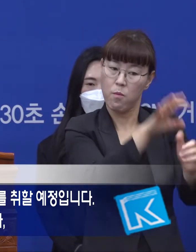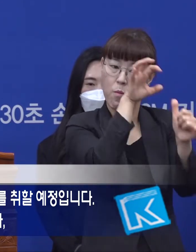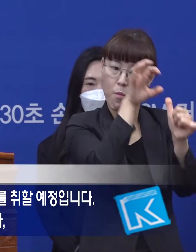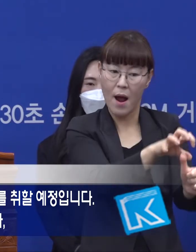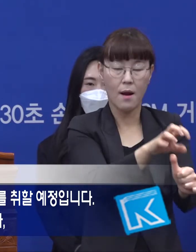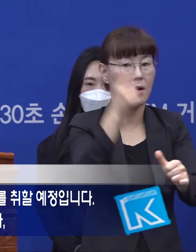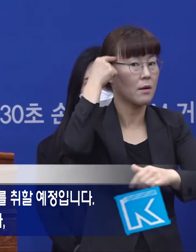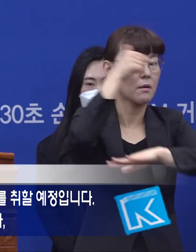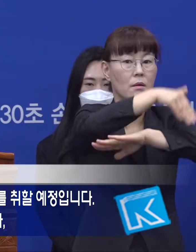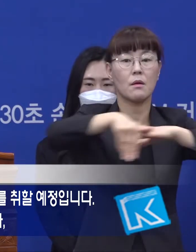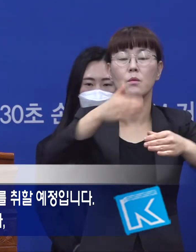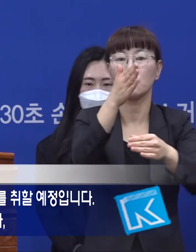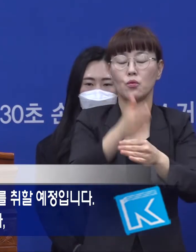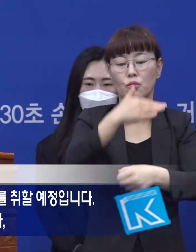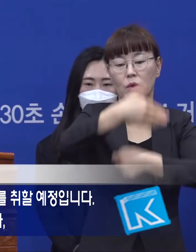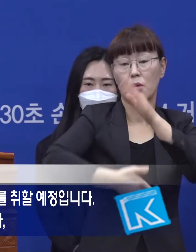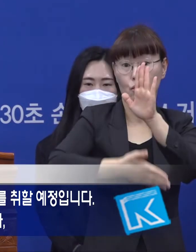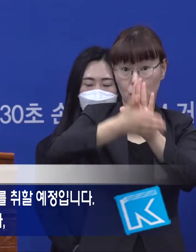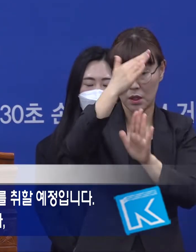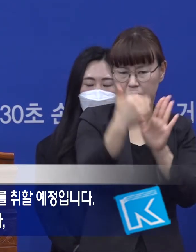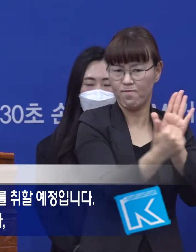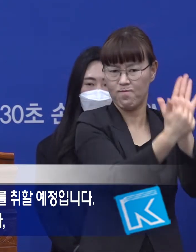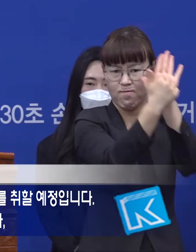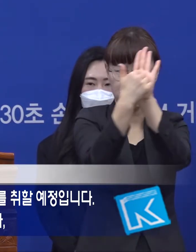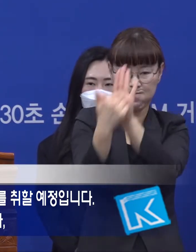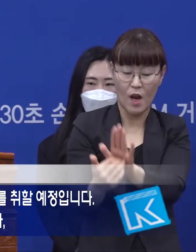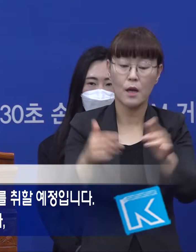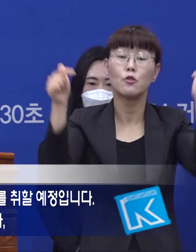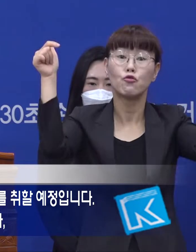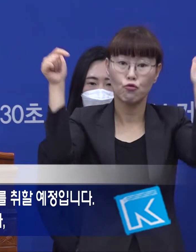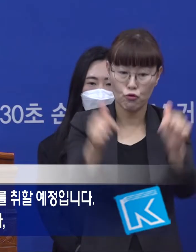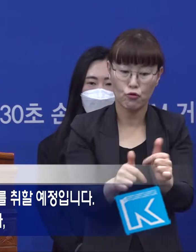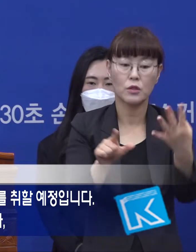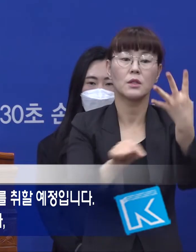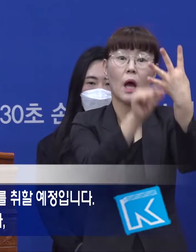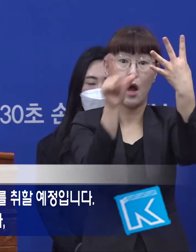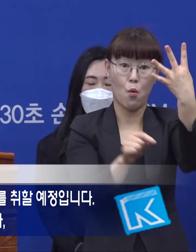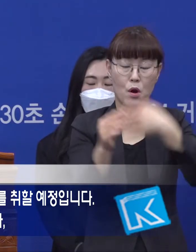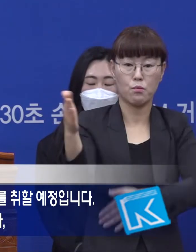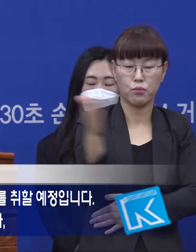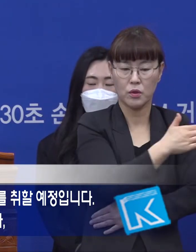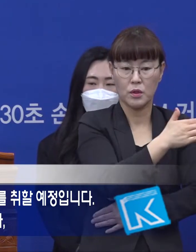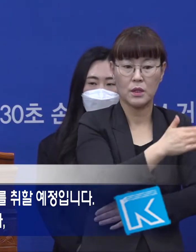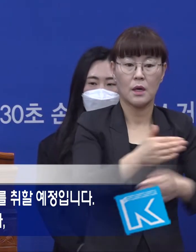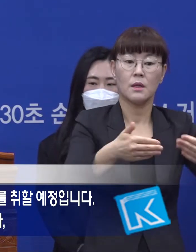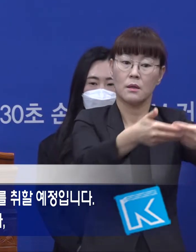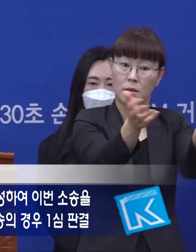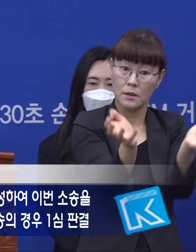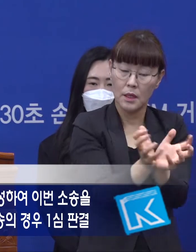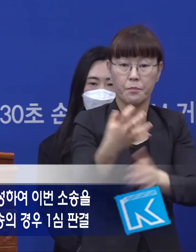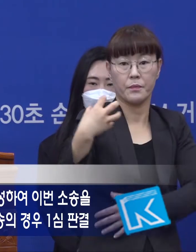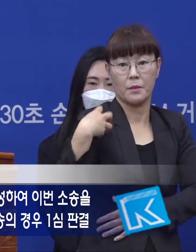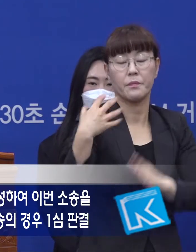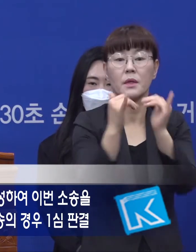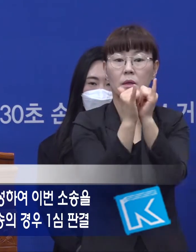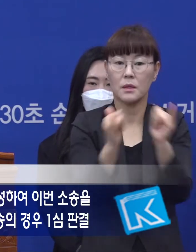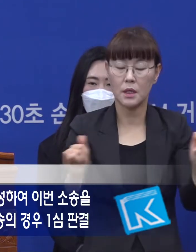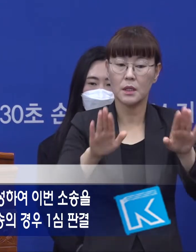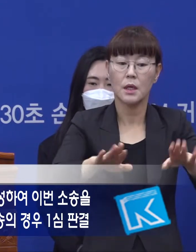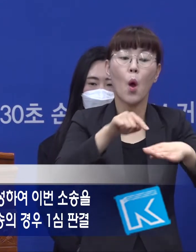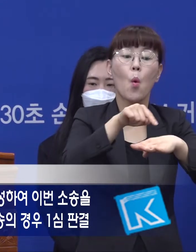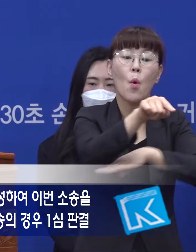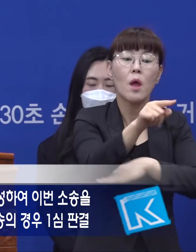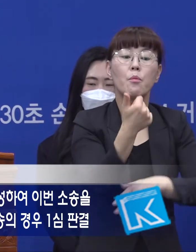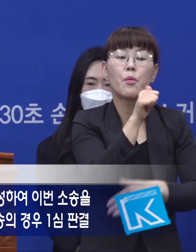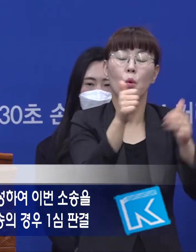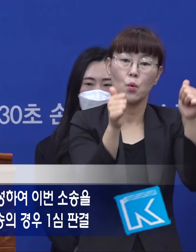예정입니다. 대구시는 방역 상황이 나아진 4월경부터 관계 부서장과 담당자 그리고 외부